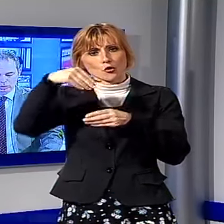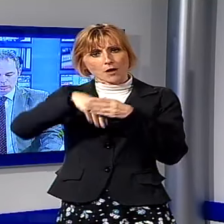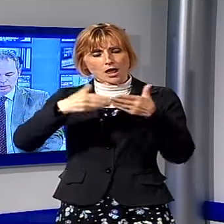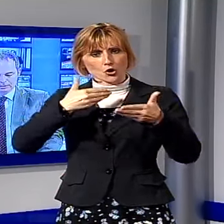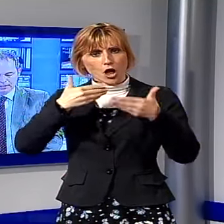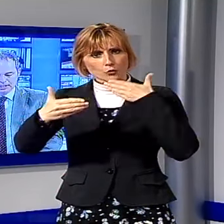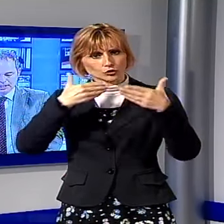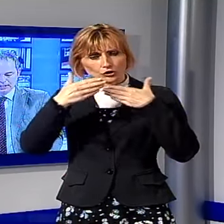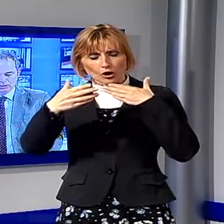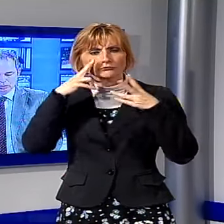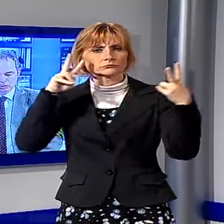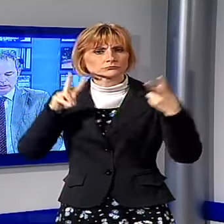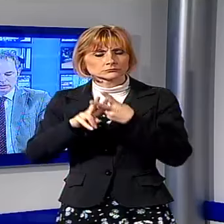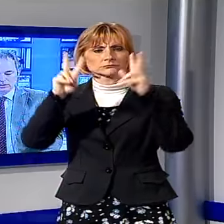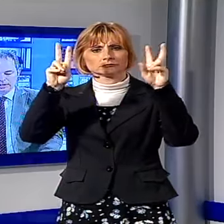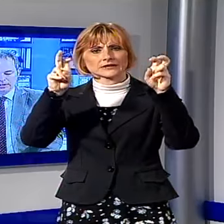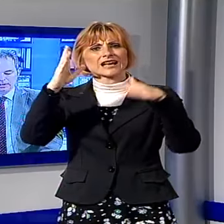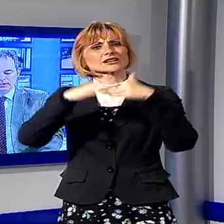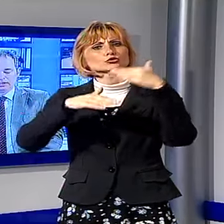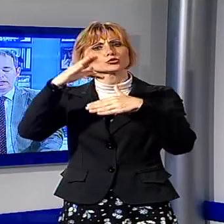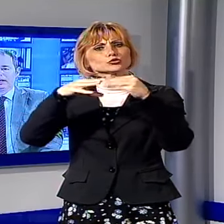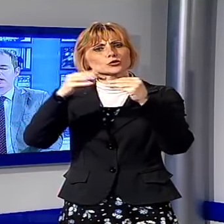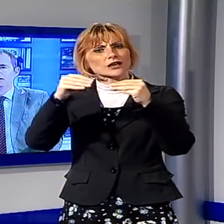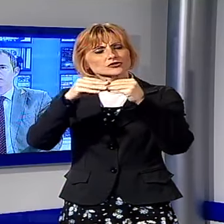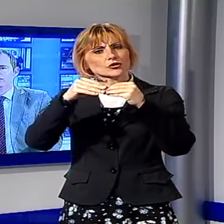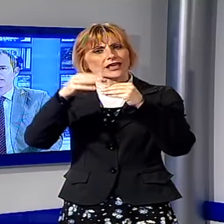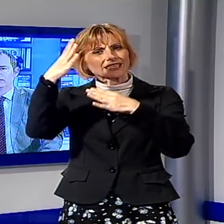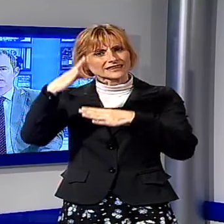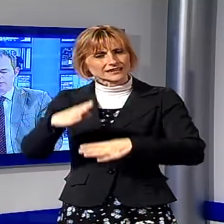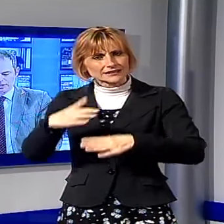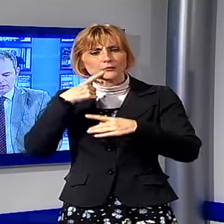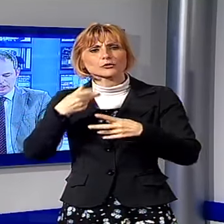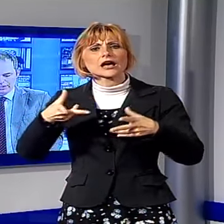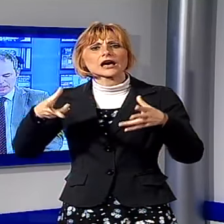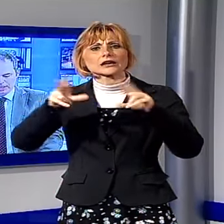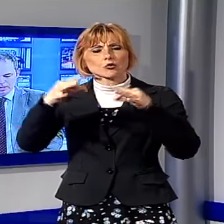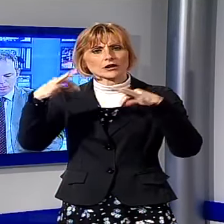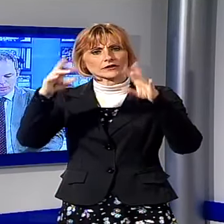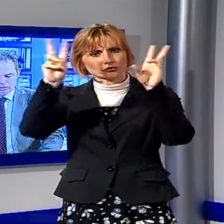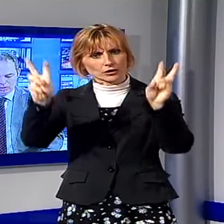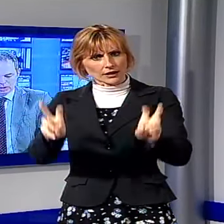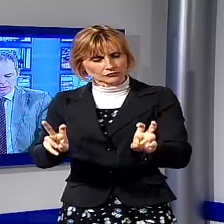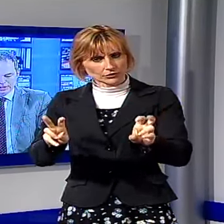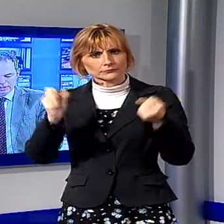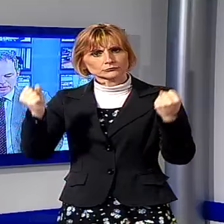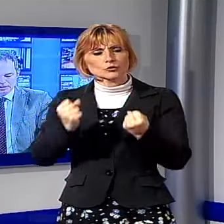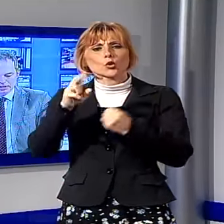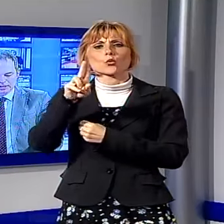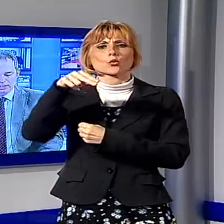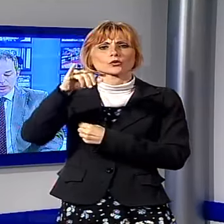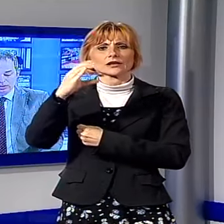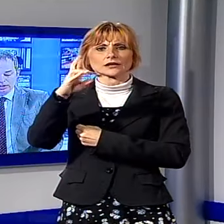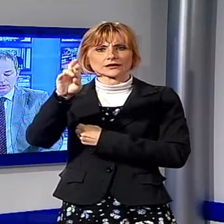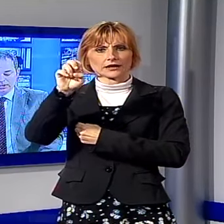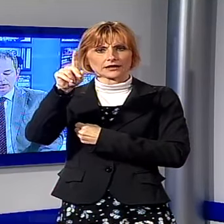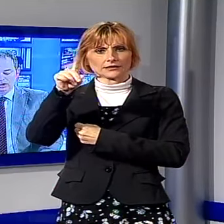incontro sul tema delle ristrutturazioni edilizie e della riqualificazione energetica promosso da Unicredit e